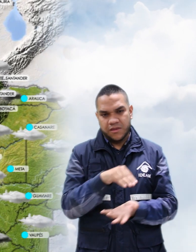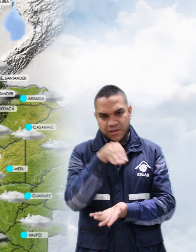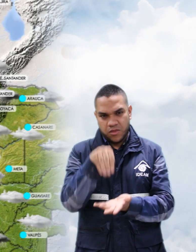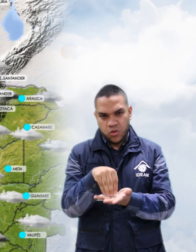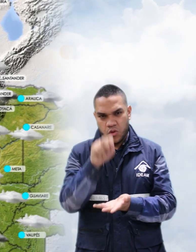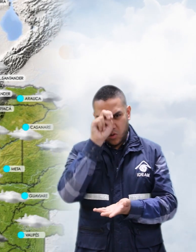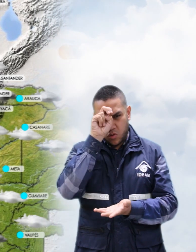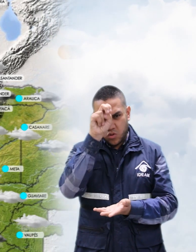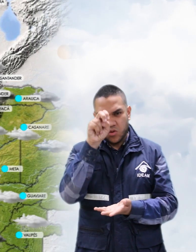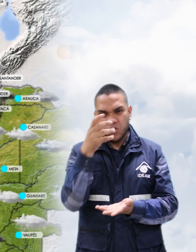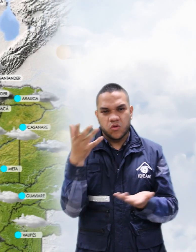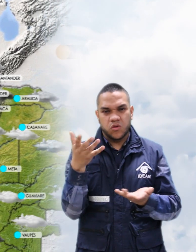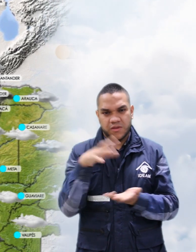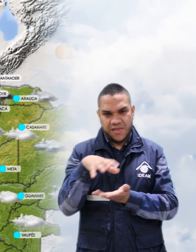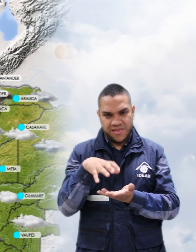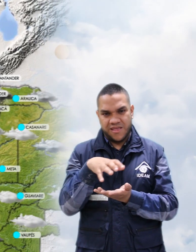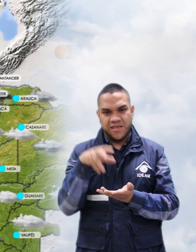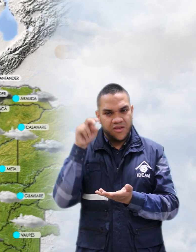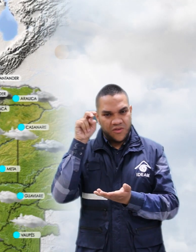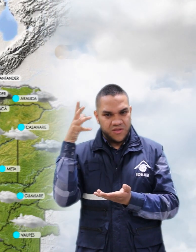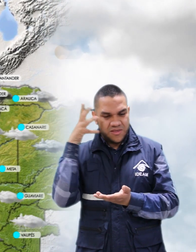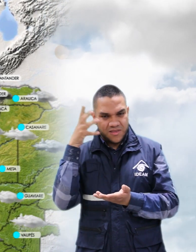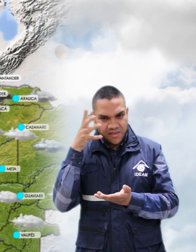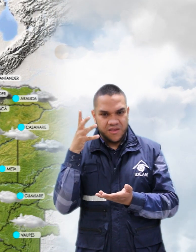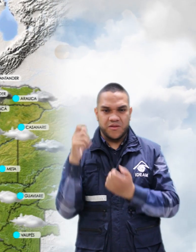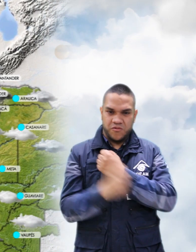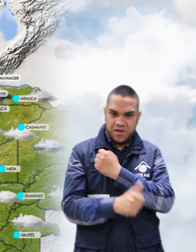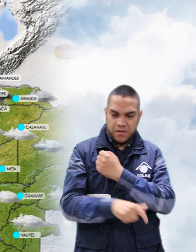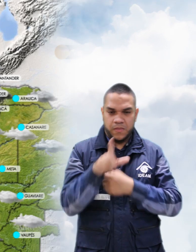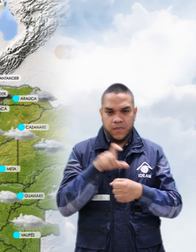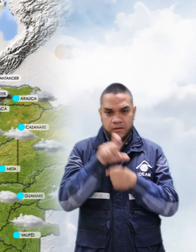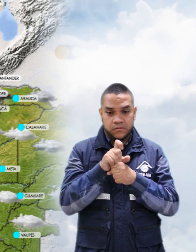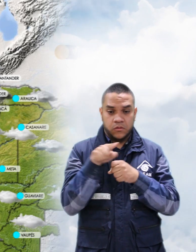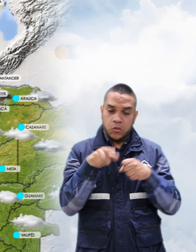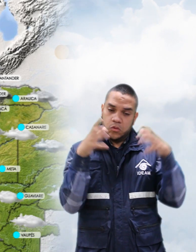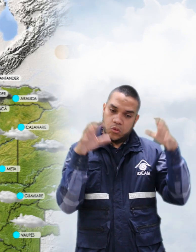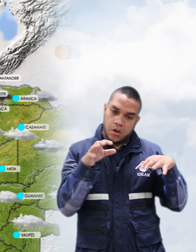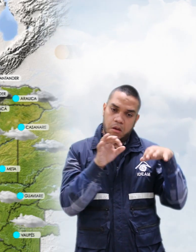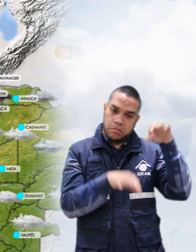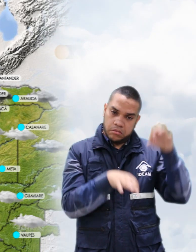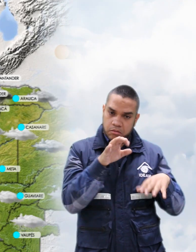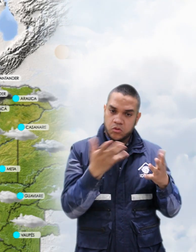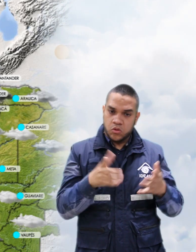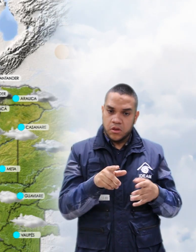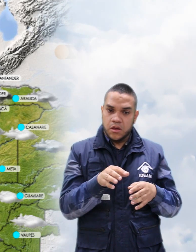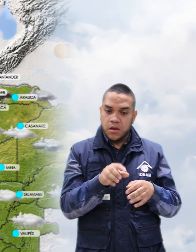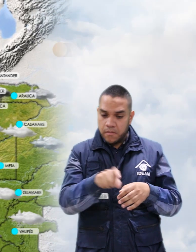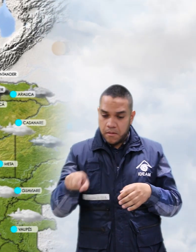norte, especialmente en los Santanderes, Boyacá y Cundinamarca. Lluvias menos intensas en el eje Cafetero, Tolima y Huila.